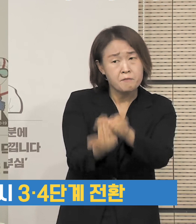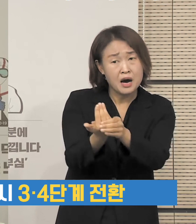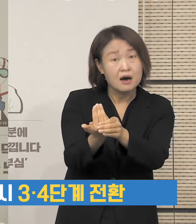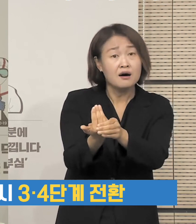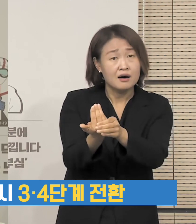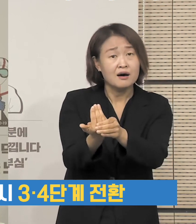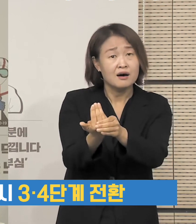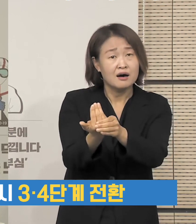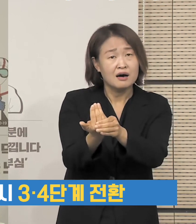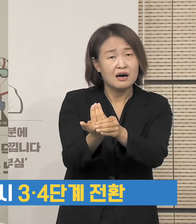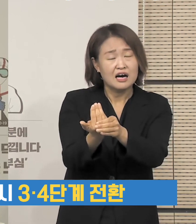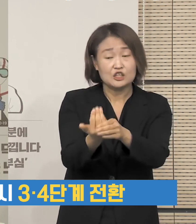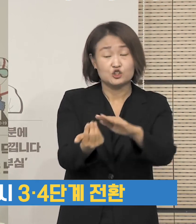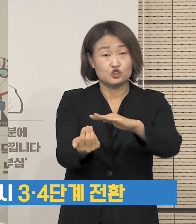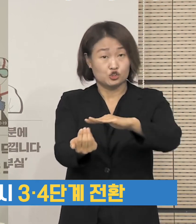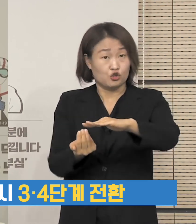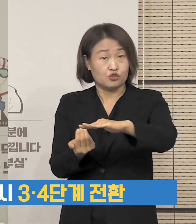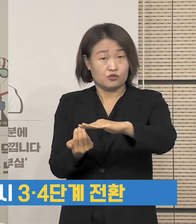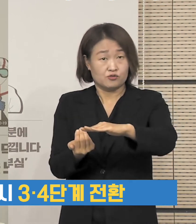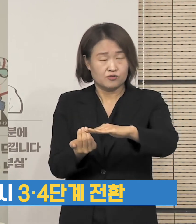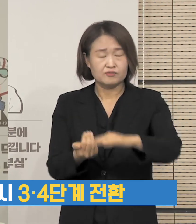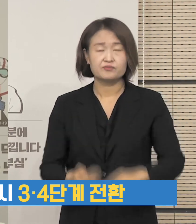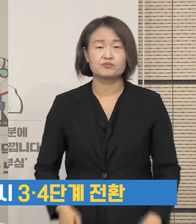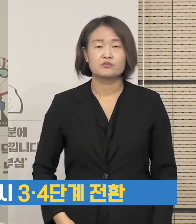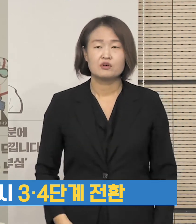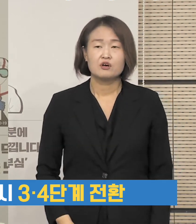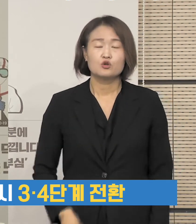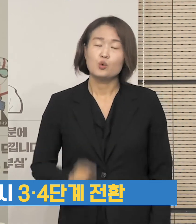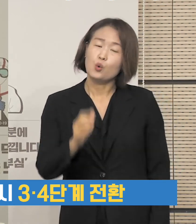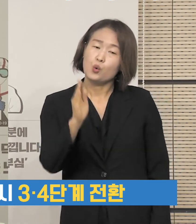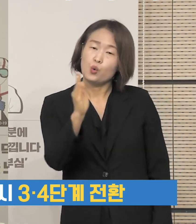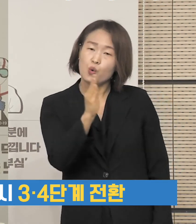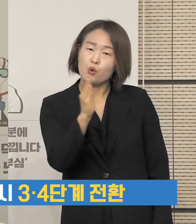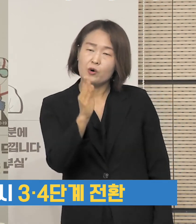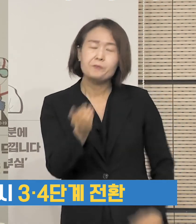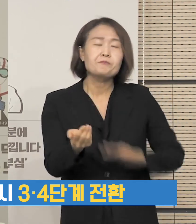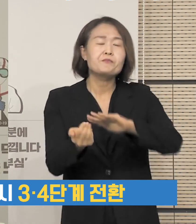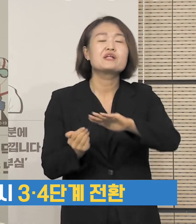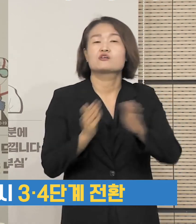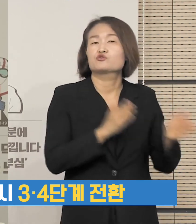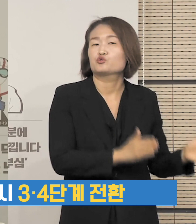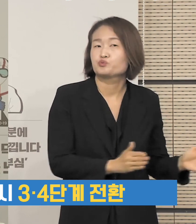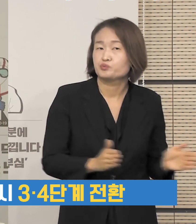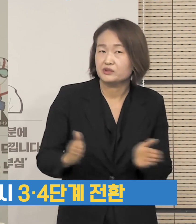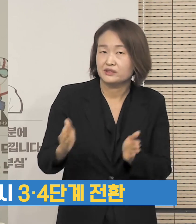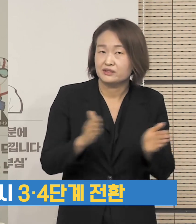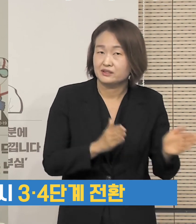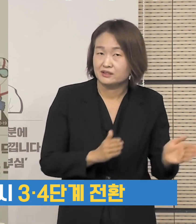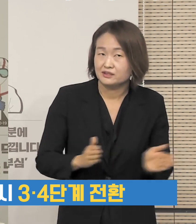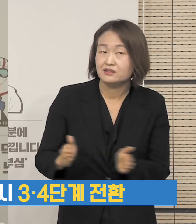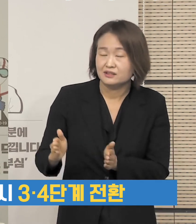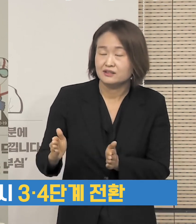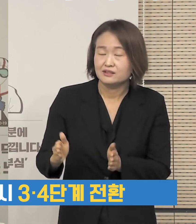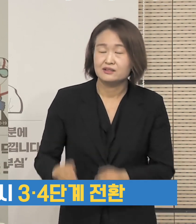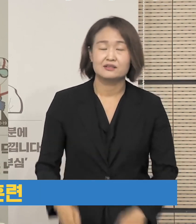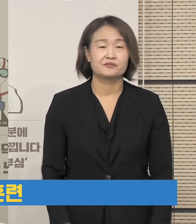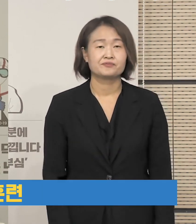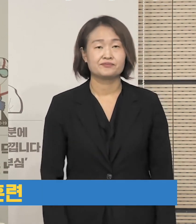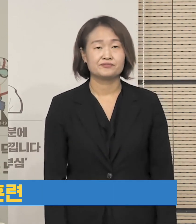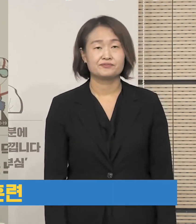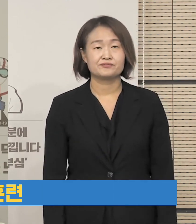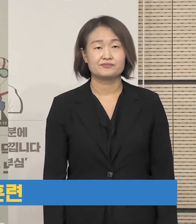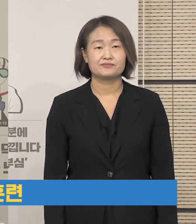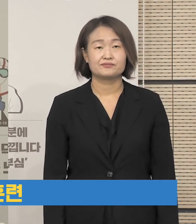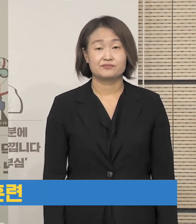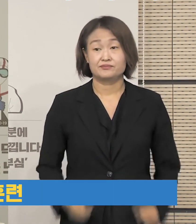상황으로 가기 전이라도 이러한 이후의 단계를 준비하는 방식으로 유지가 됩니다. 그래서 이게